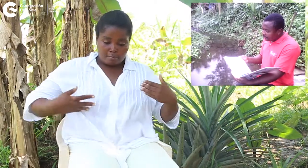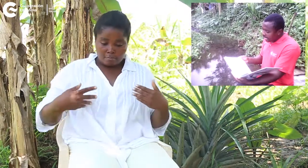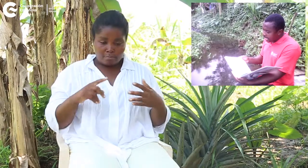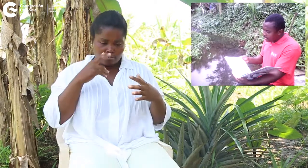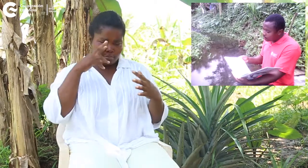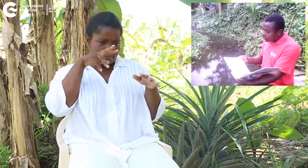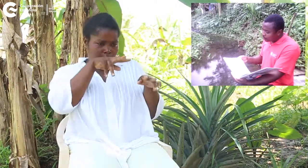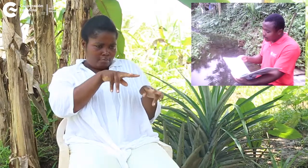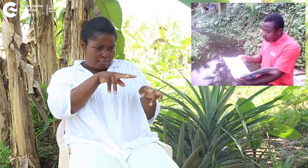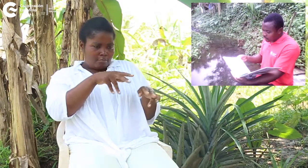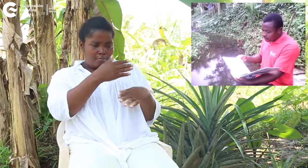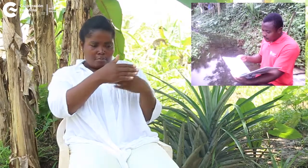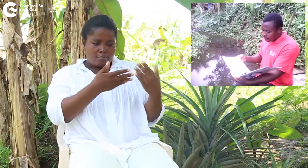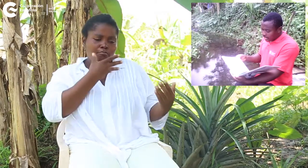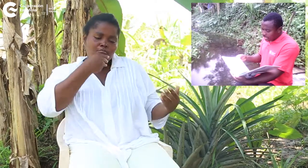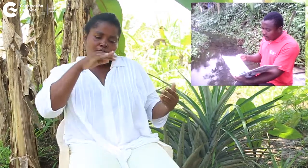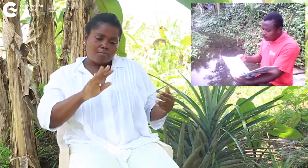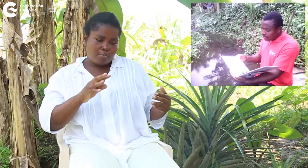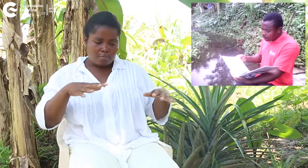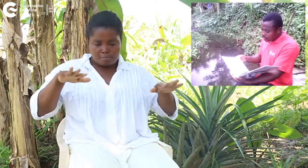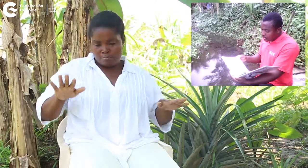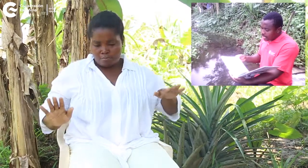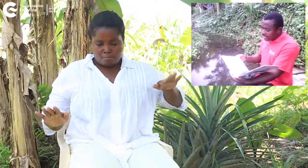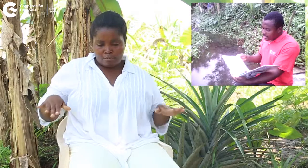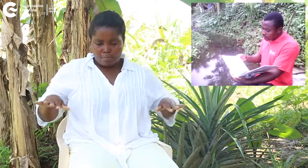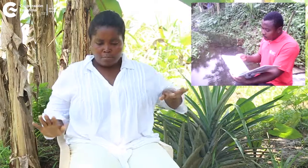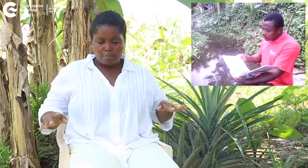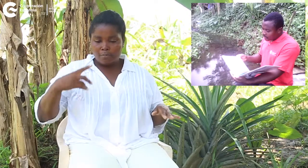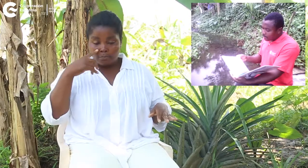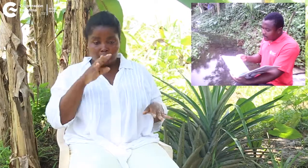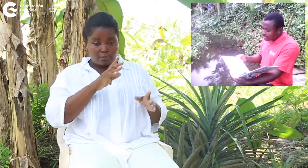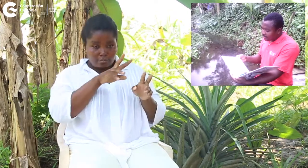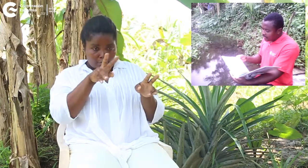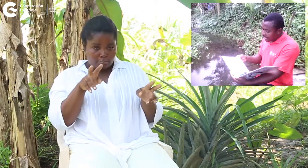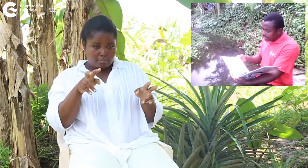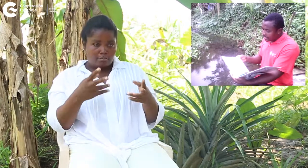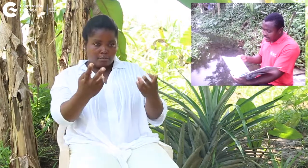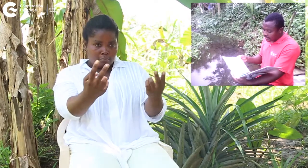fijar en los chicos pingüinos al mismo tiempo que ellos se empiezan a fijar en ellas.